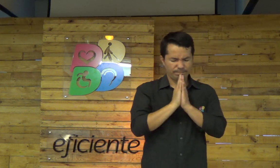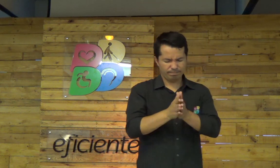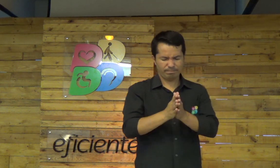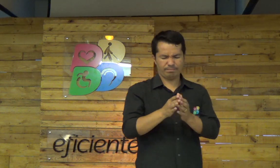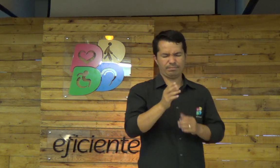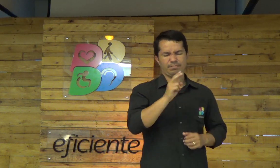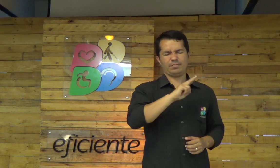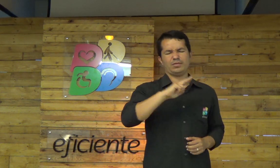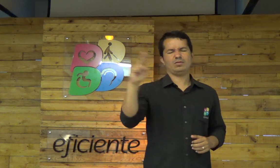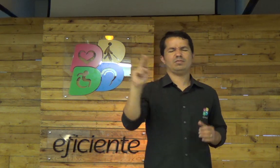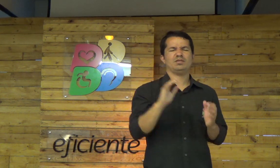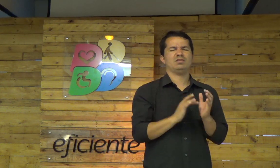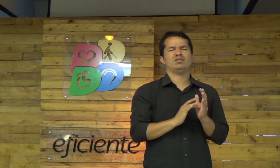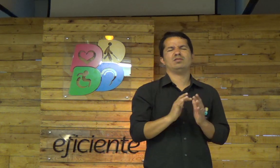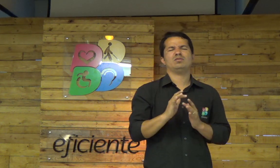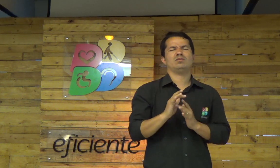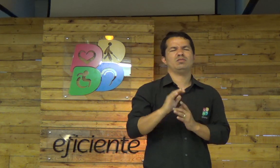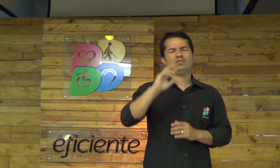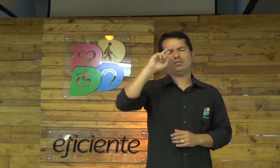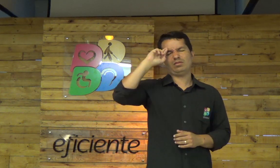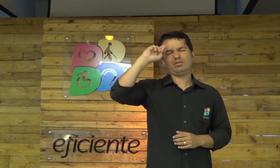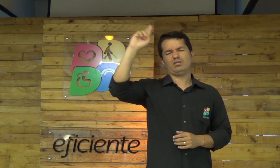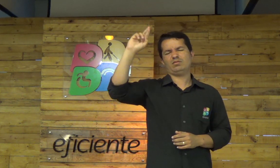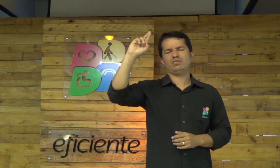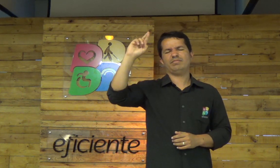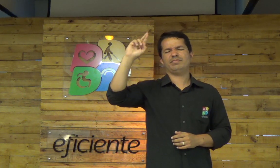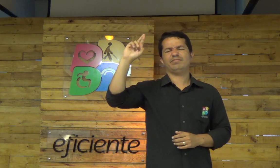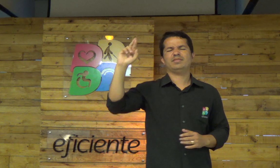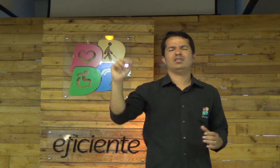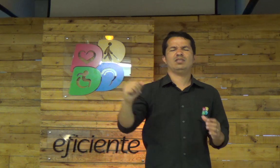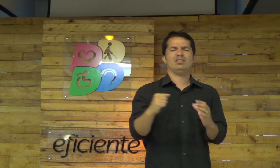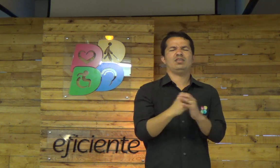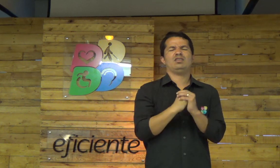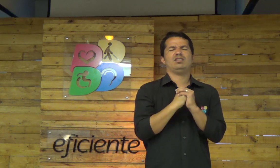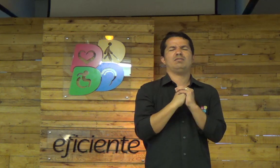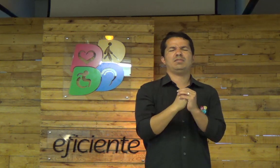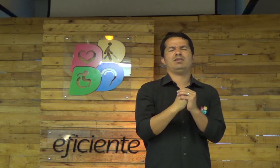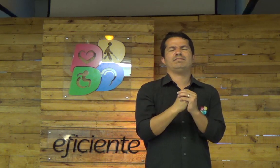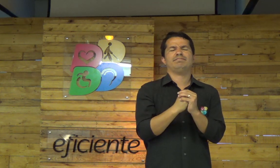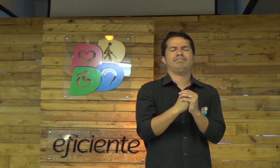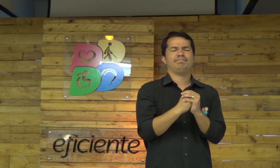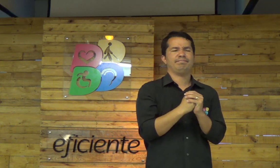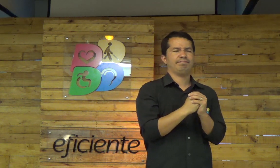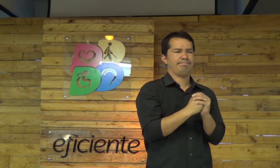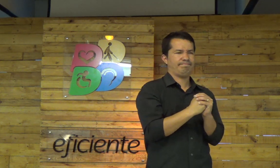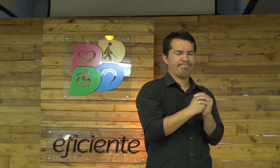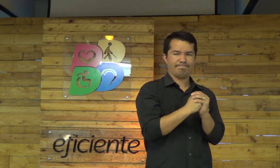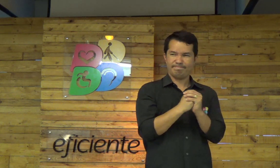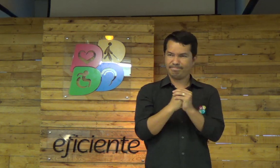pesa a sua mão sobre as nossas vidas, em nome de Jesus, Amém.